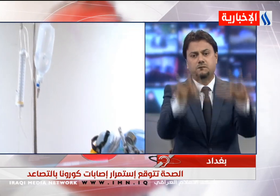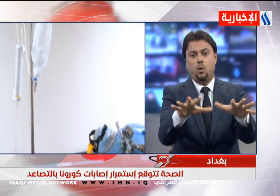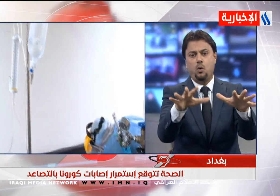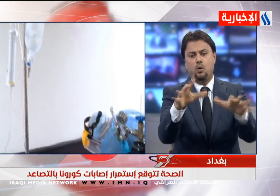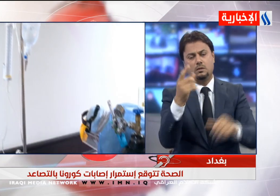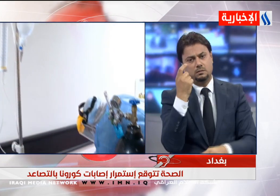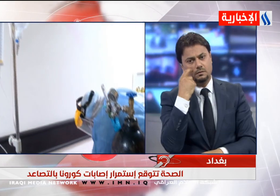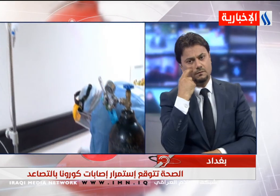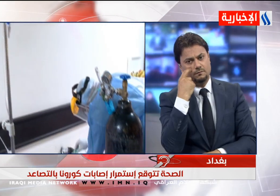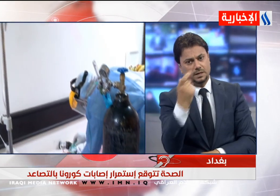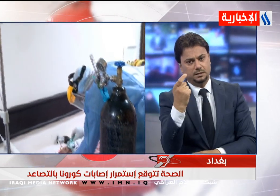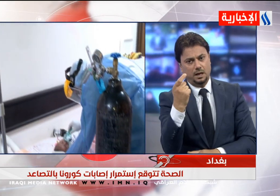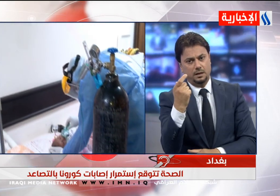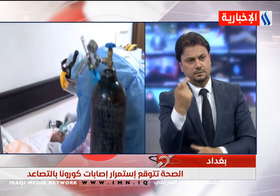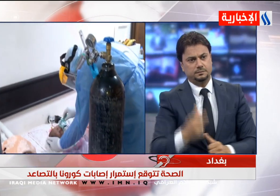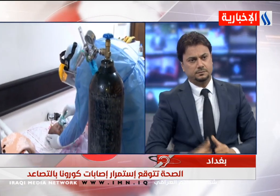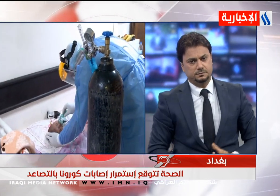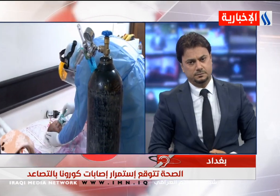المقبلة